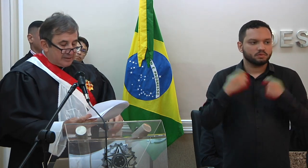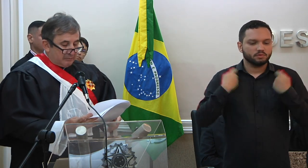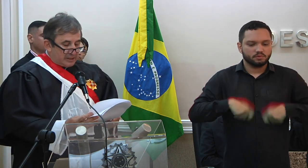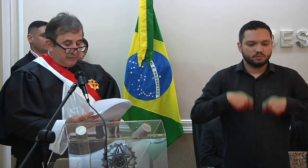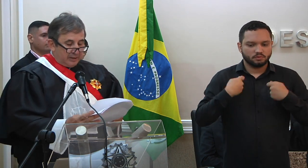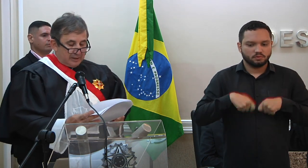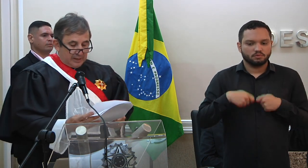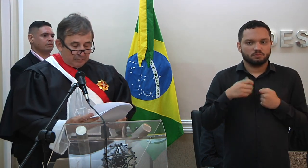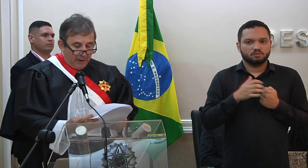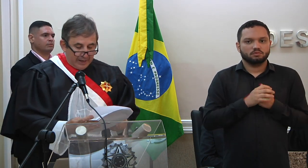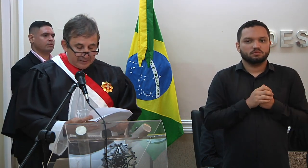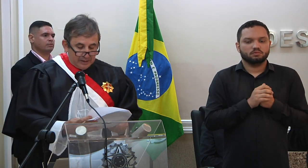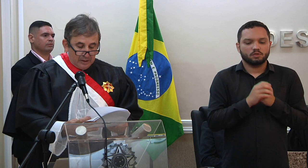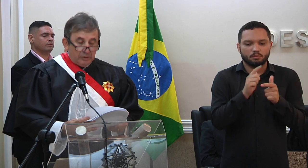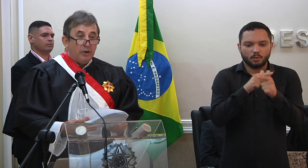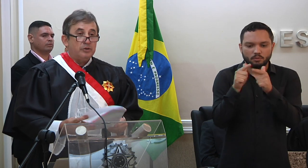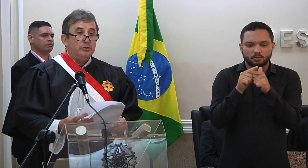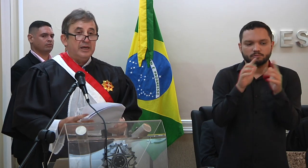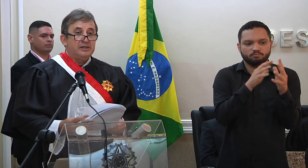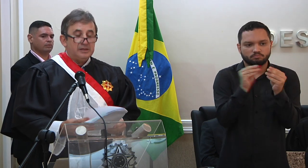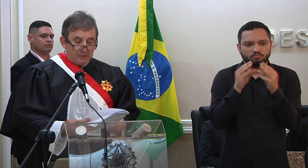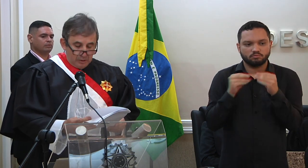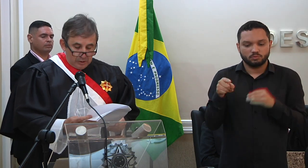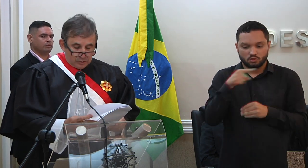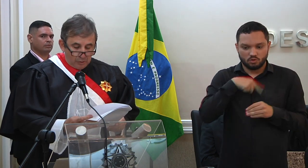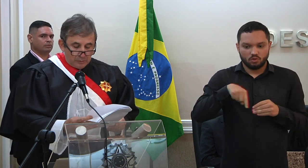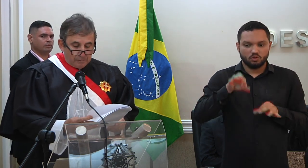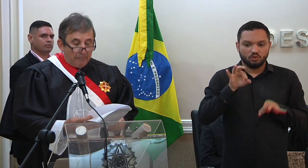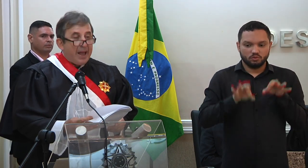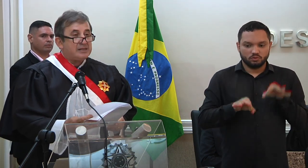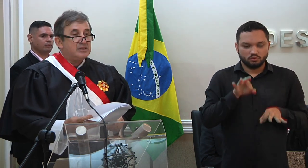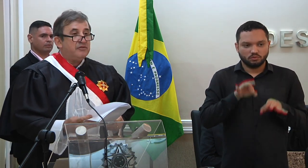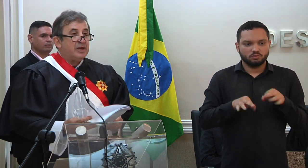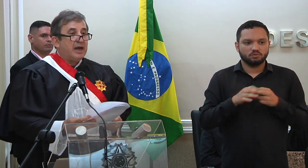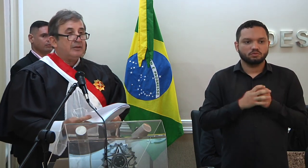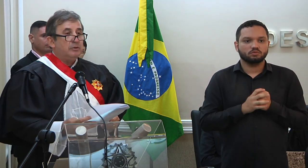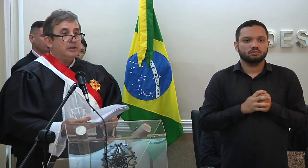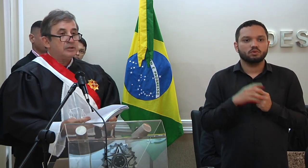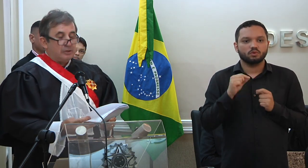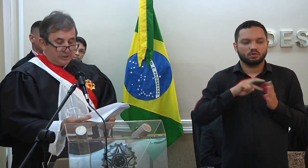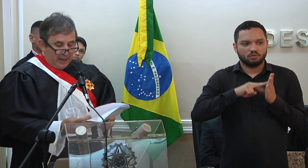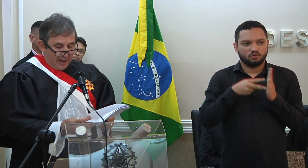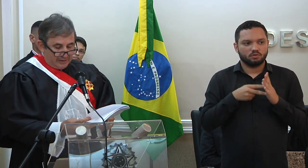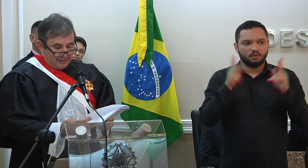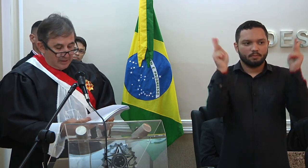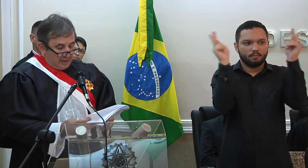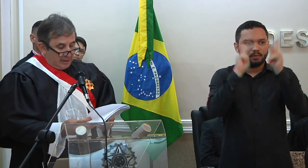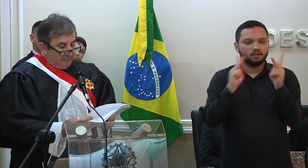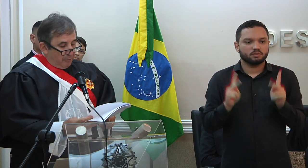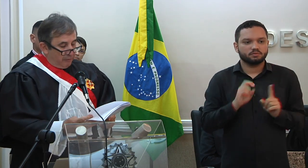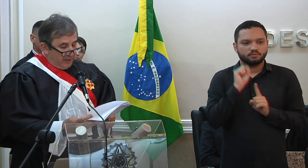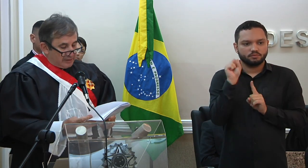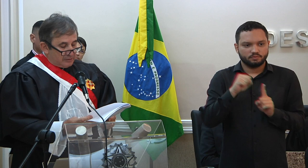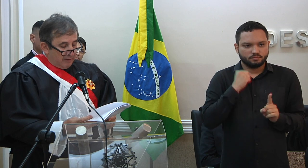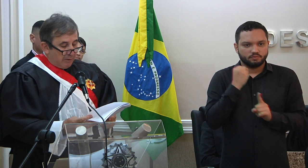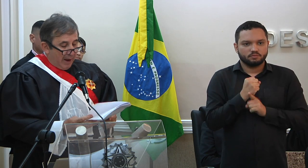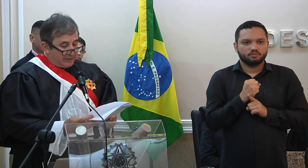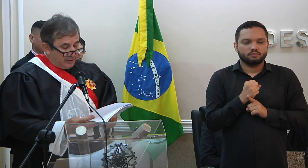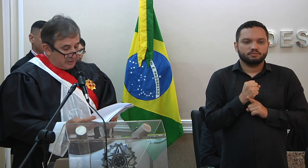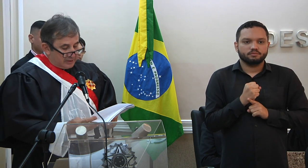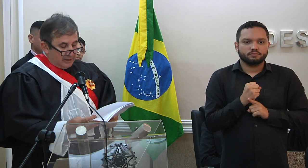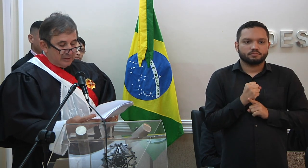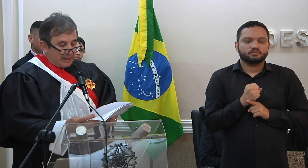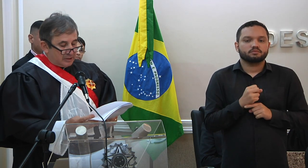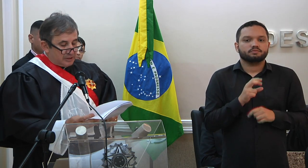cicatrização das feridas atuais. Nós, juízes, somos pacificadores sociais e, por vezes,